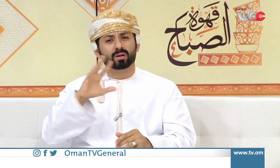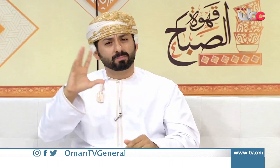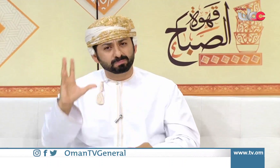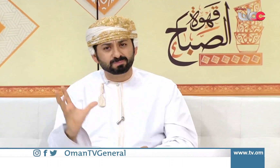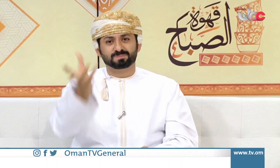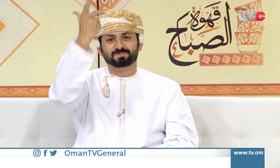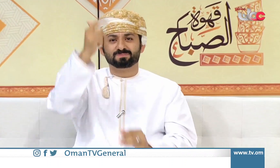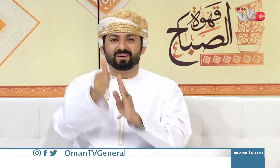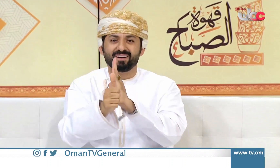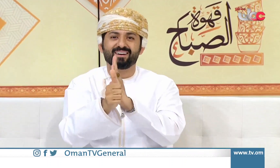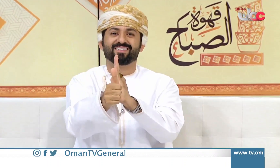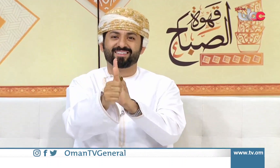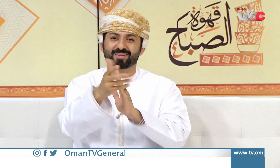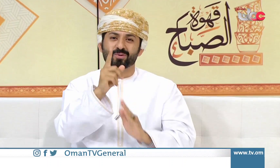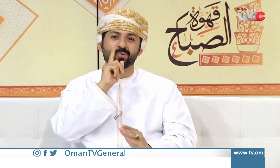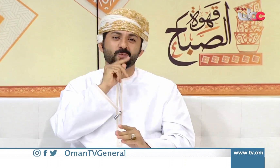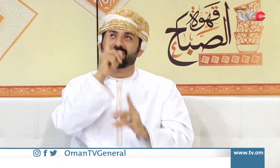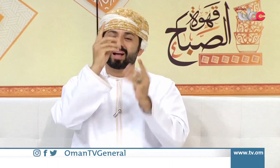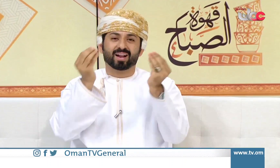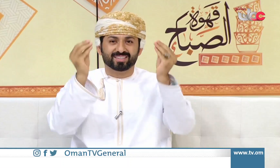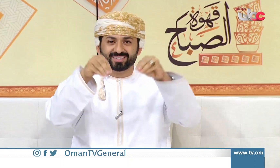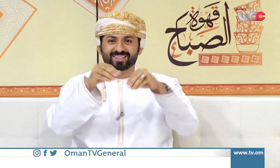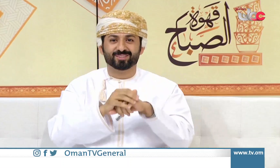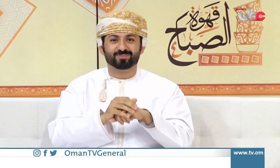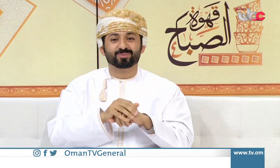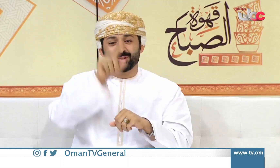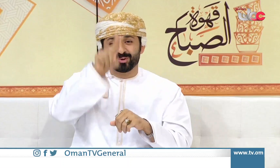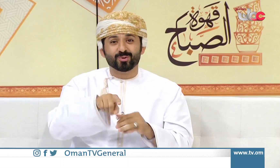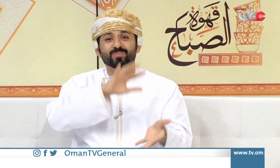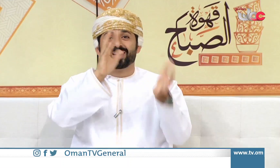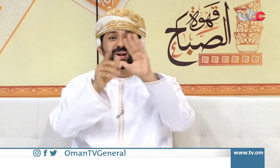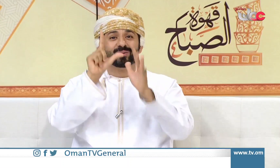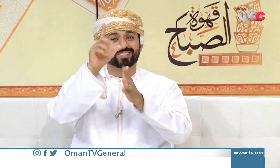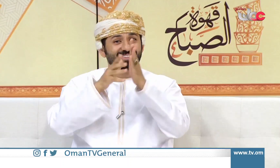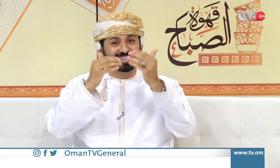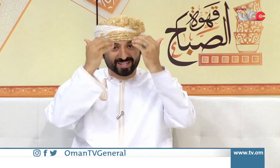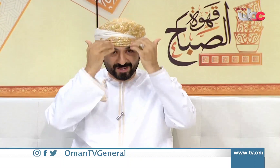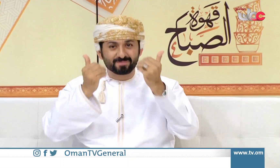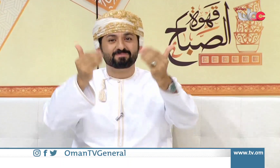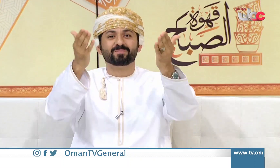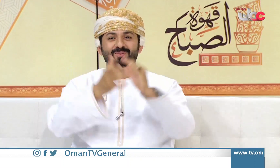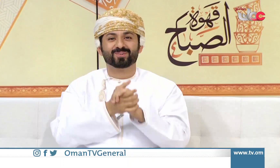الإشارة بحيث أنه ينطور الشخص الأصام ونطور أبنائنا بحيث يكونوا قادرين على التواصل مع الآخرين